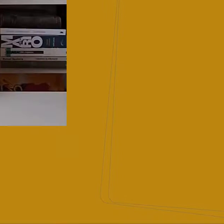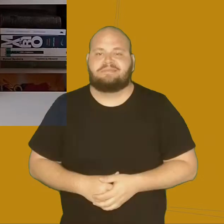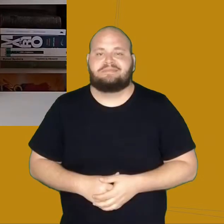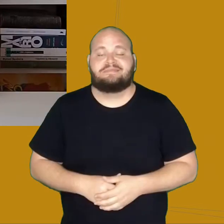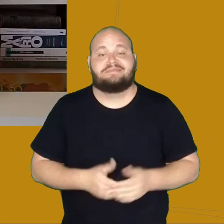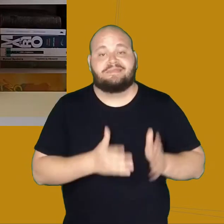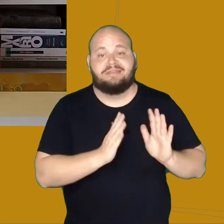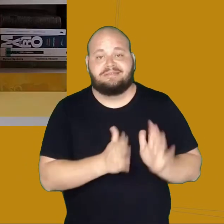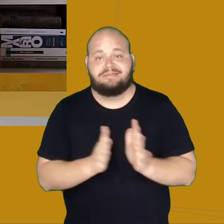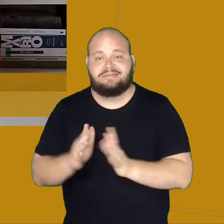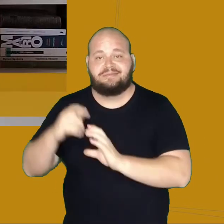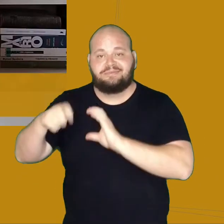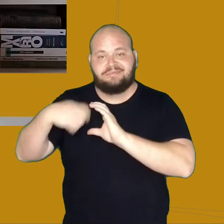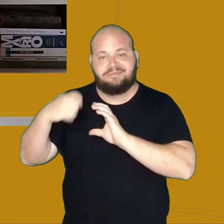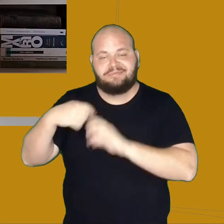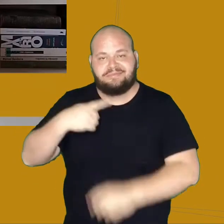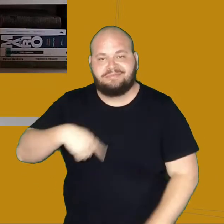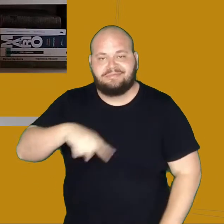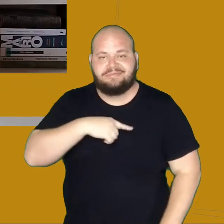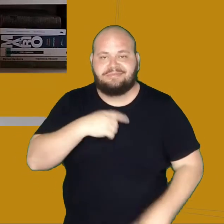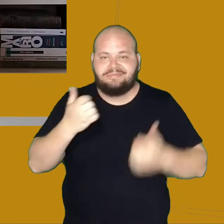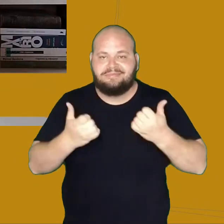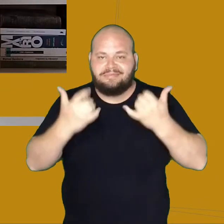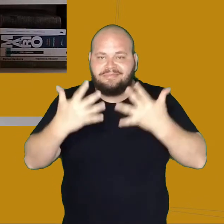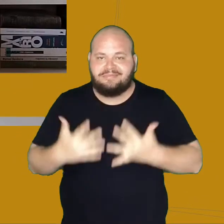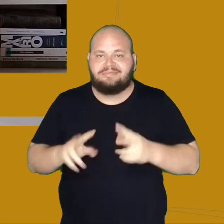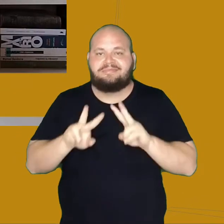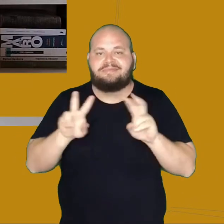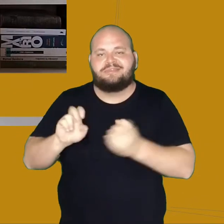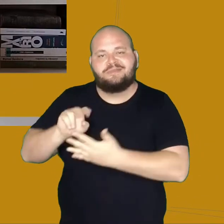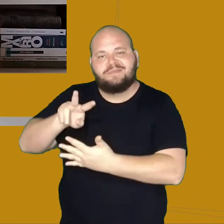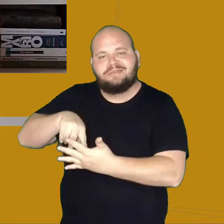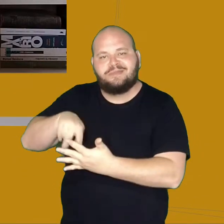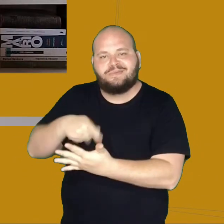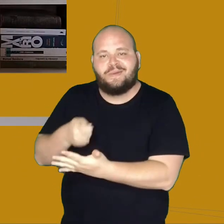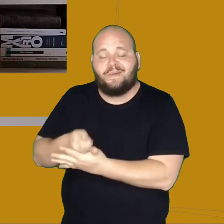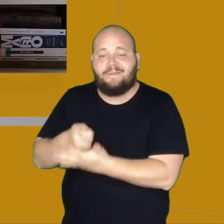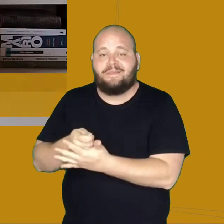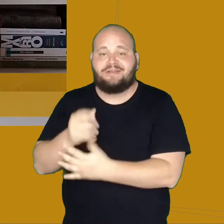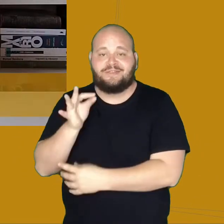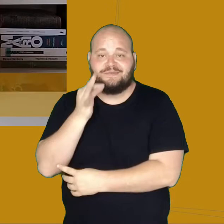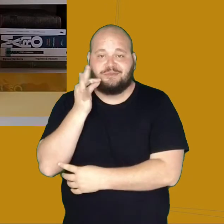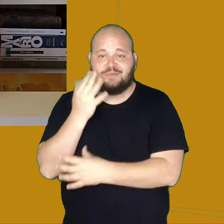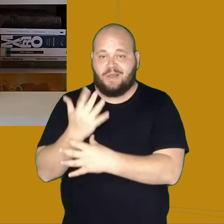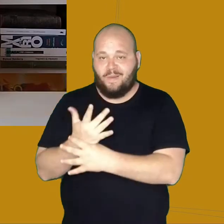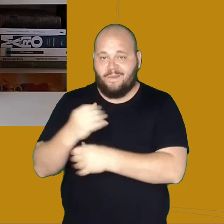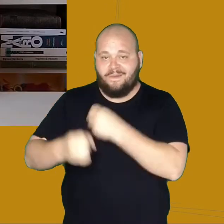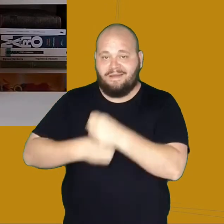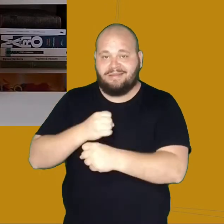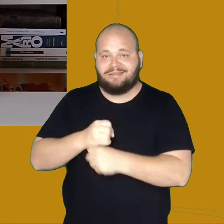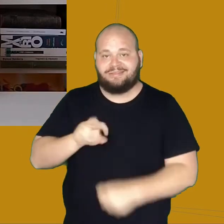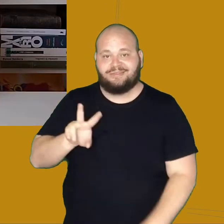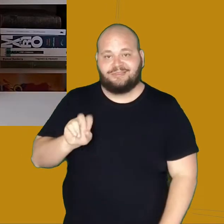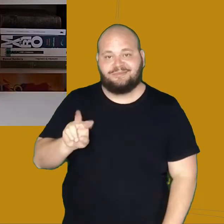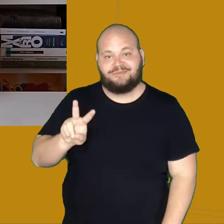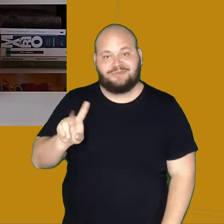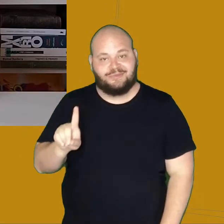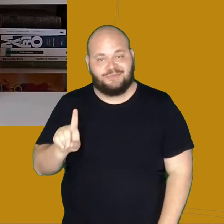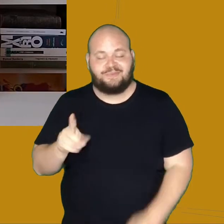Nessa série de vídeos, a gente está falando sobre as leituras obrigatórias do vestibular da URGS 2021. E hoje, vamos tratar